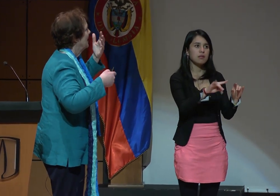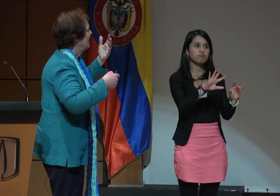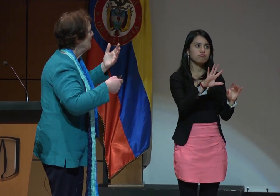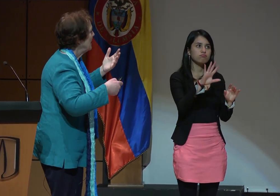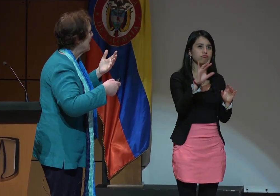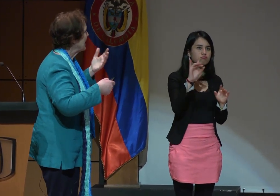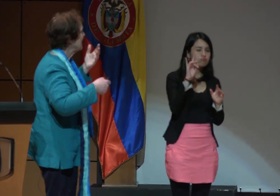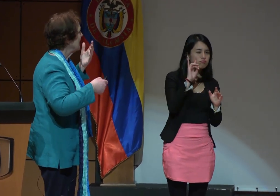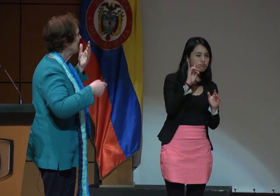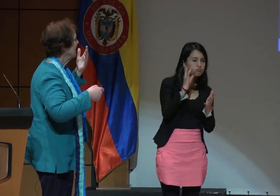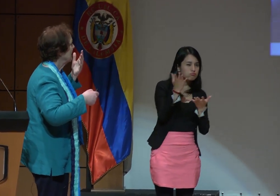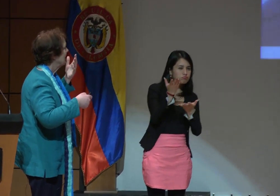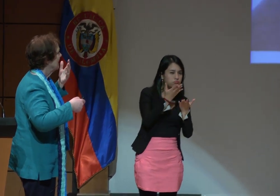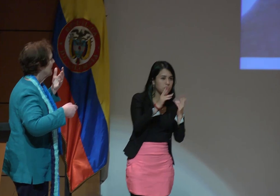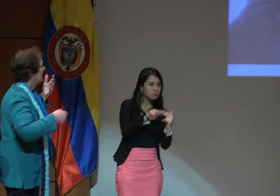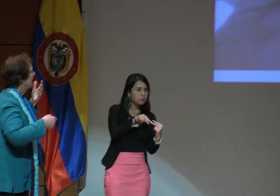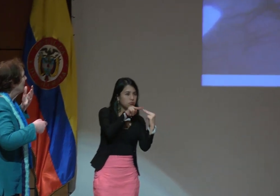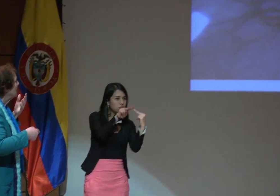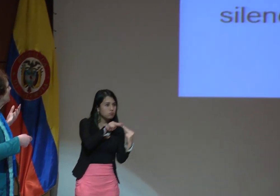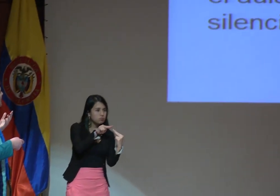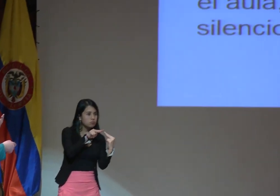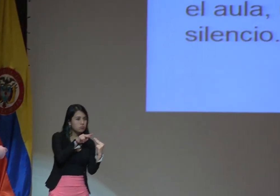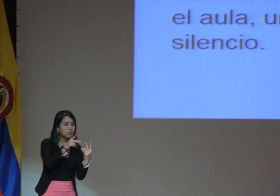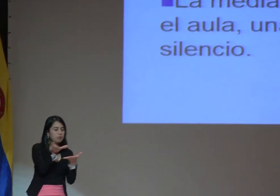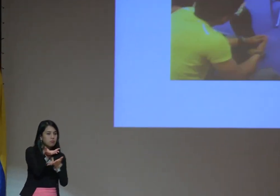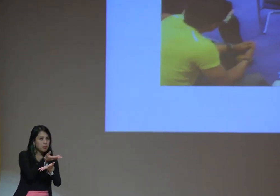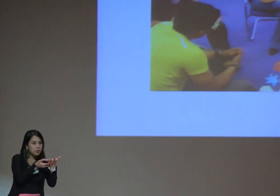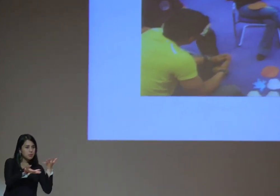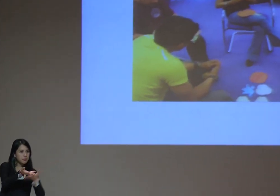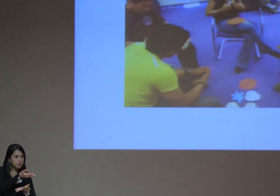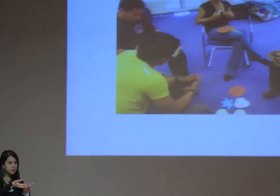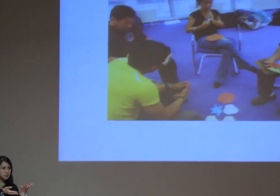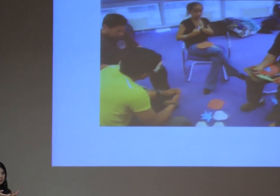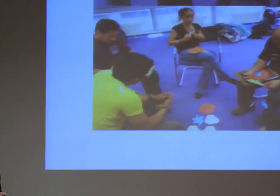de mirarse de convivir